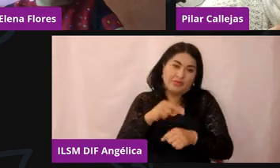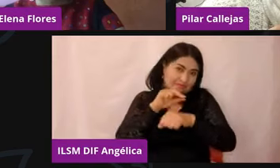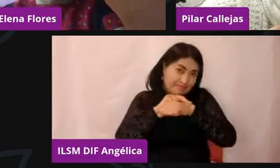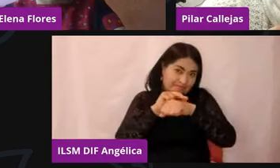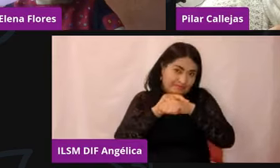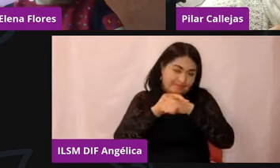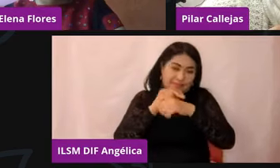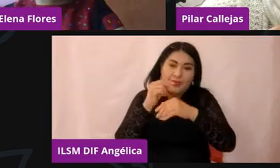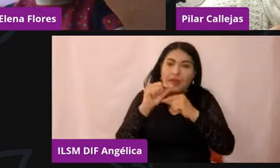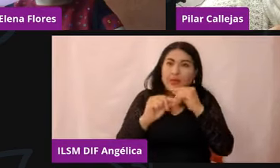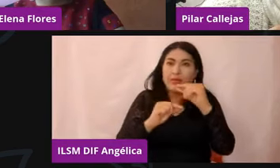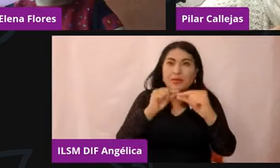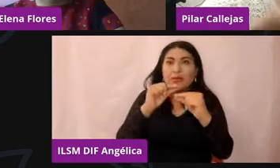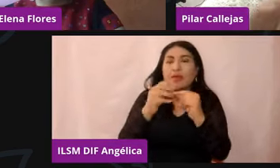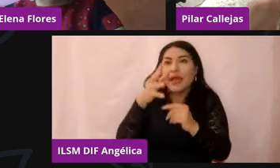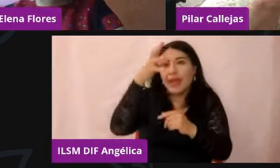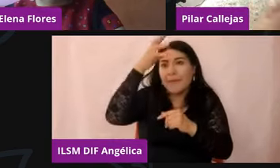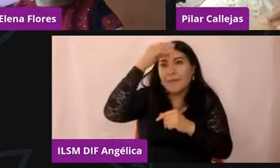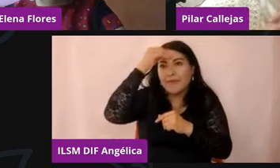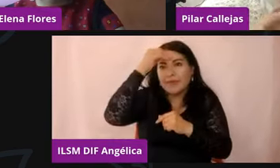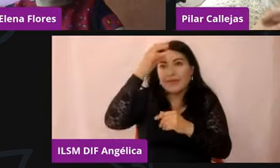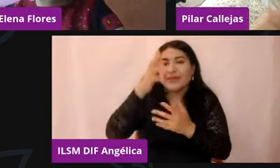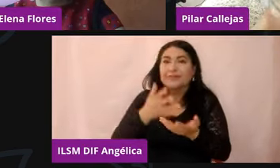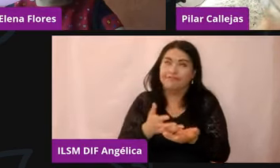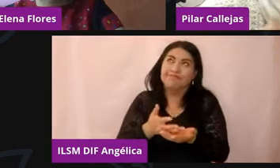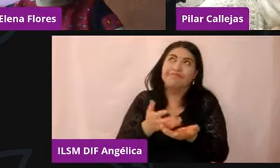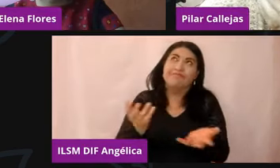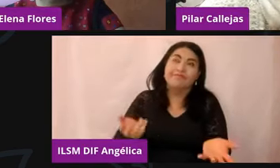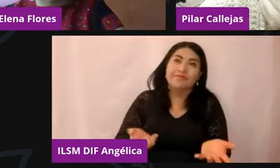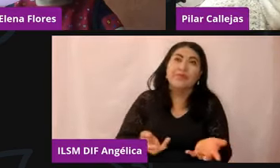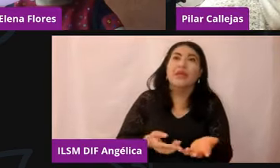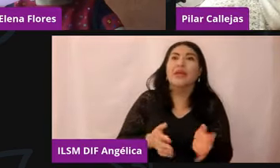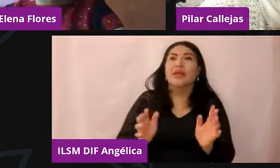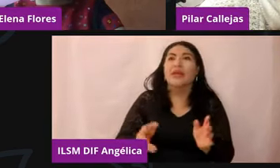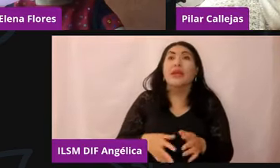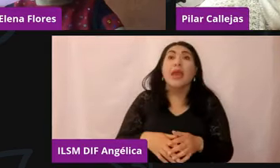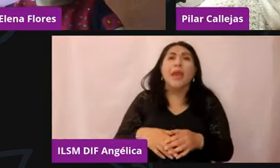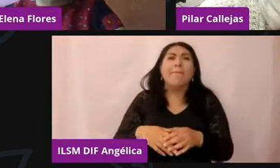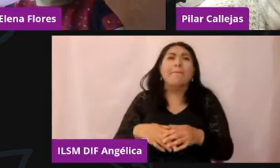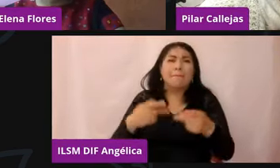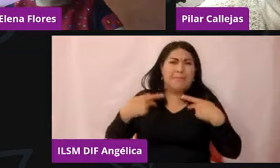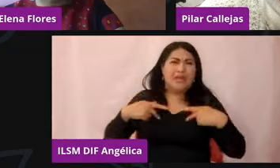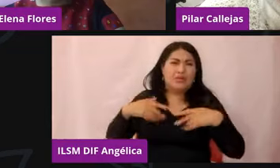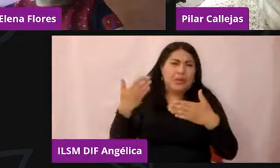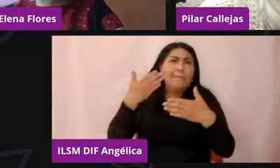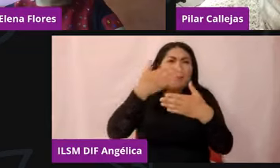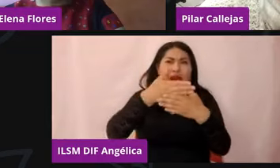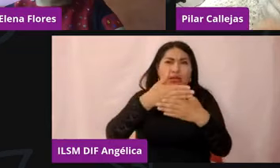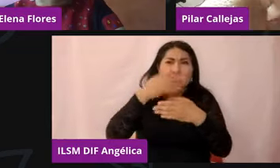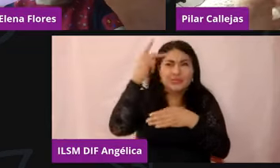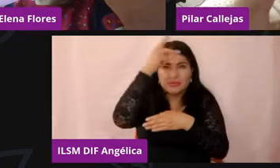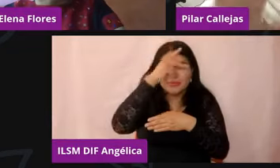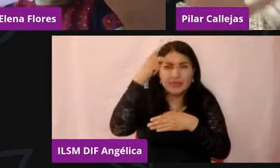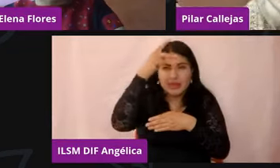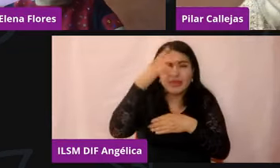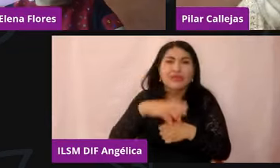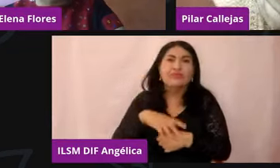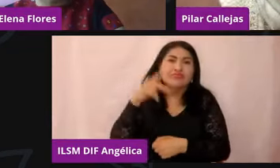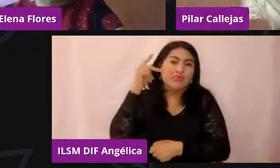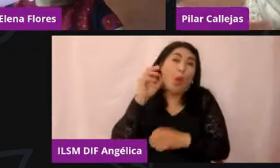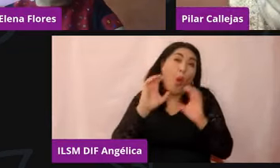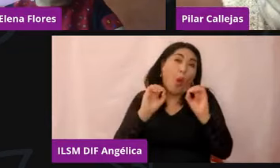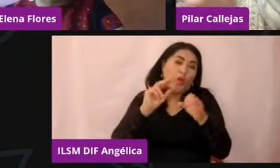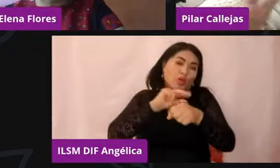es que, a ver, la razón por la que llegan con el psiquiatra o el psicoterapeuta o el psicólogo, o sea, si nos ponemos